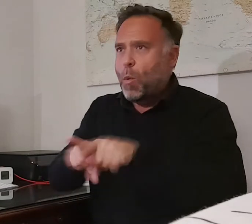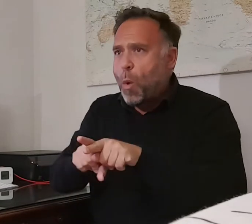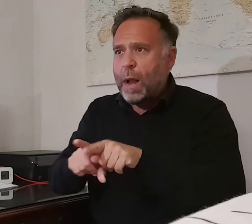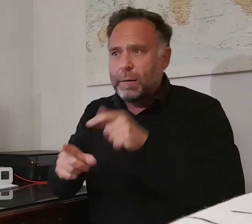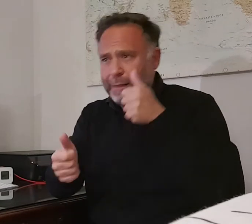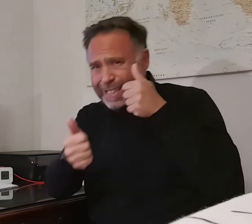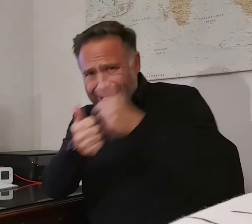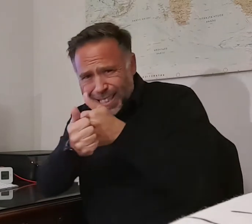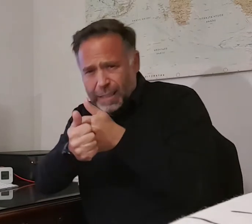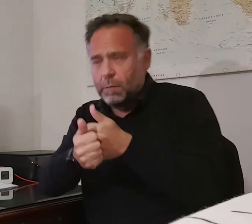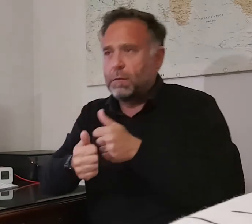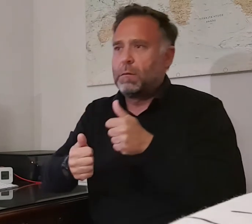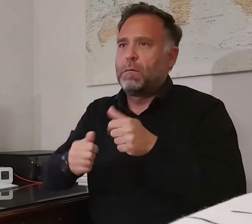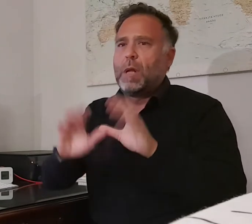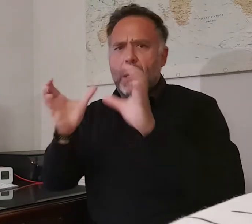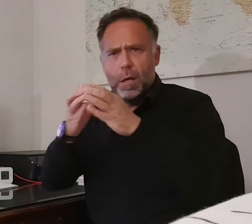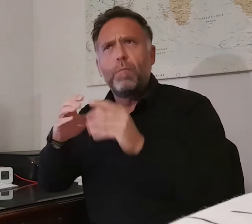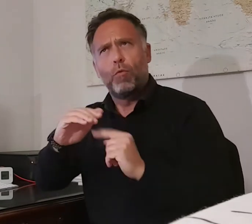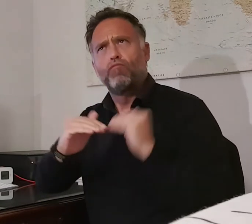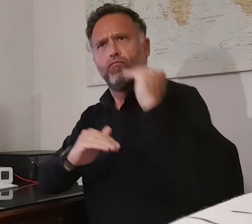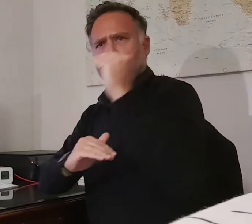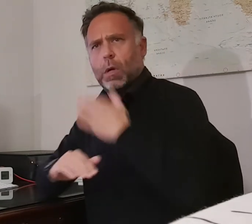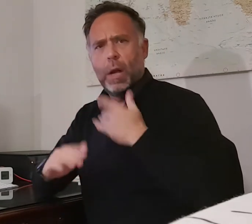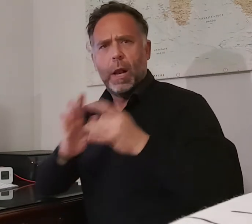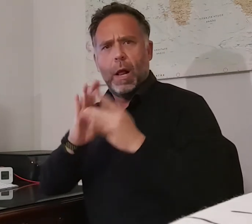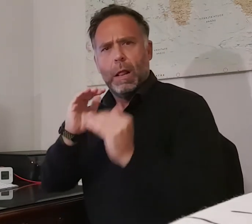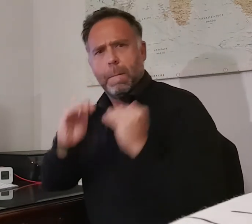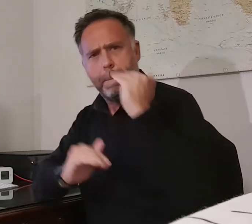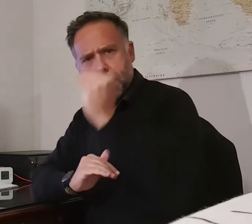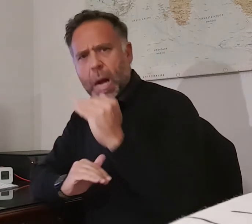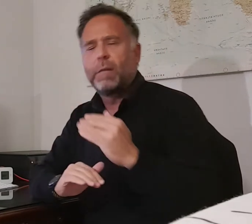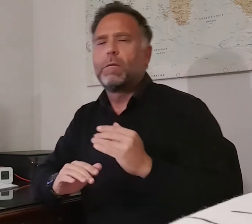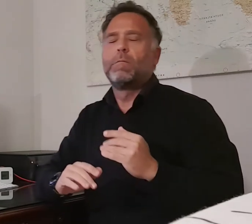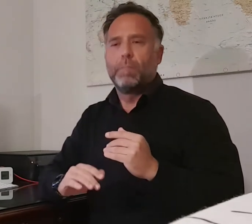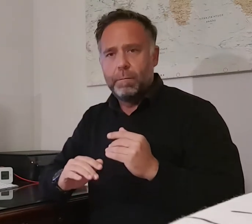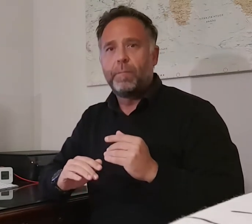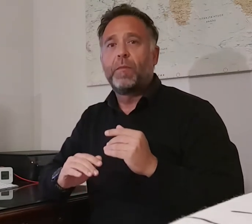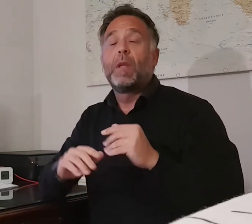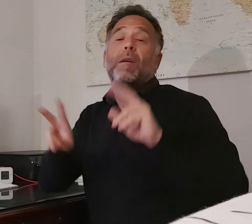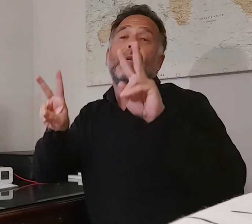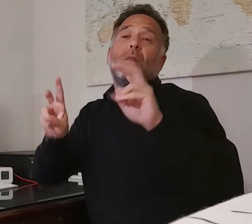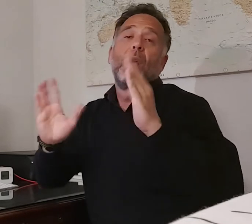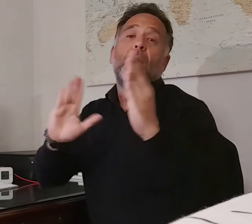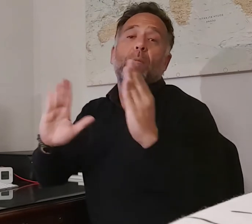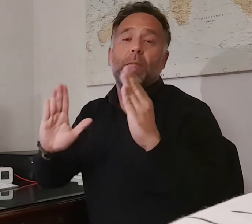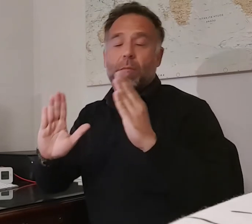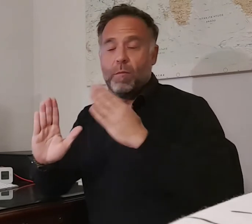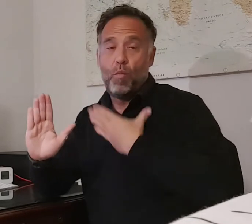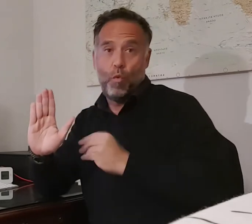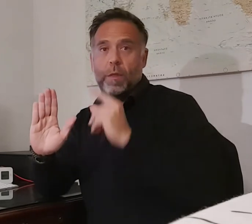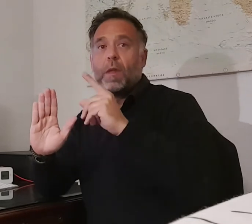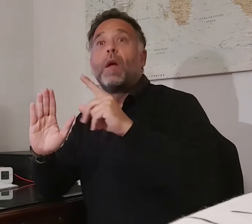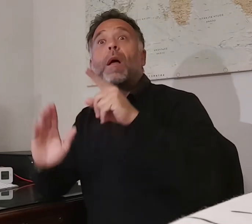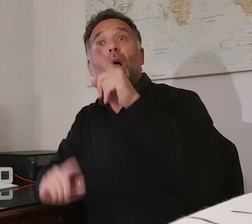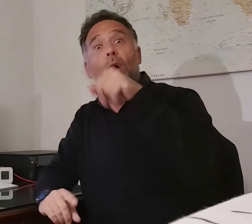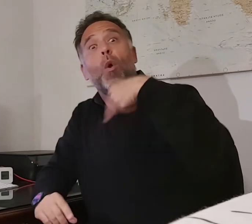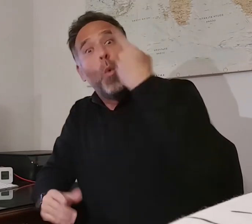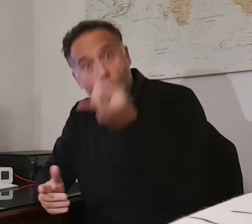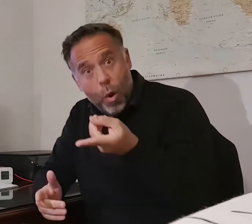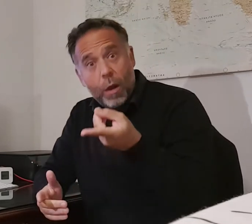un equipo con mayores aspiraciones deportivas. Tras ese breve paréntesis, el hijo pródigo hizo de nuevo las maletas